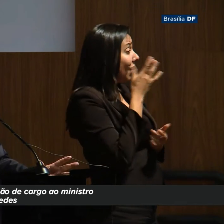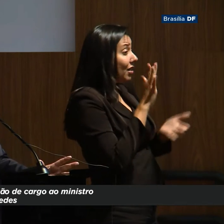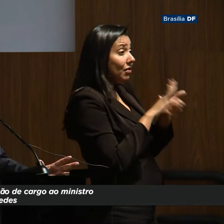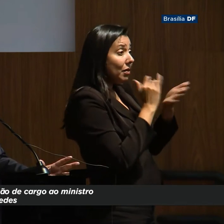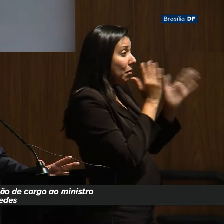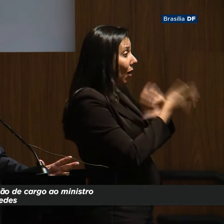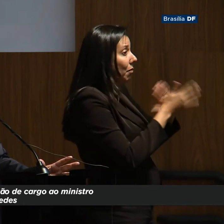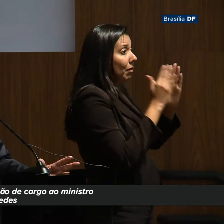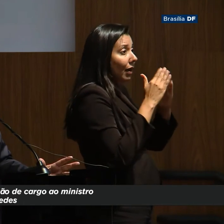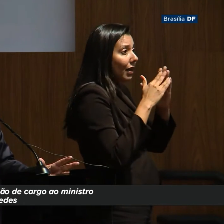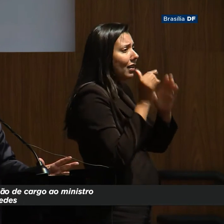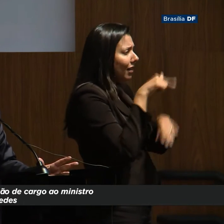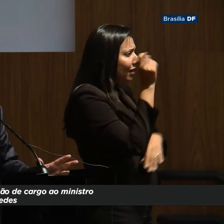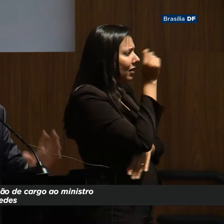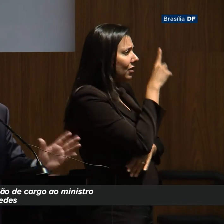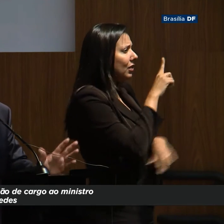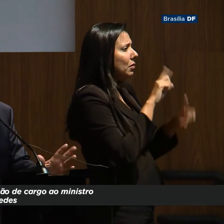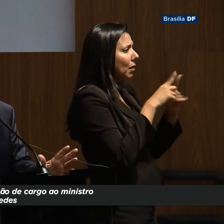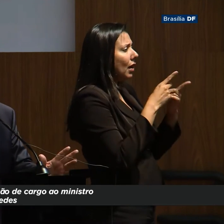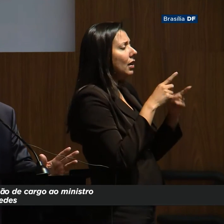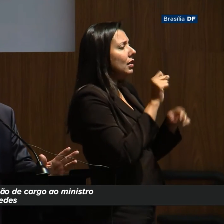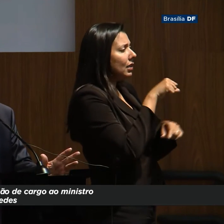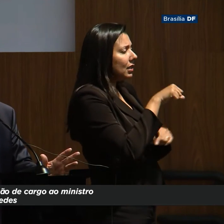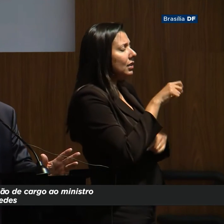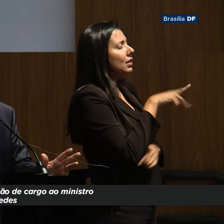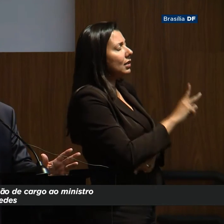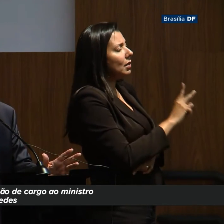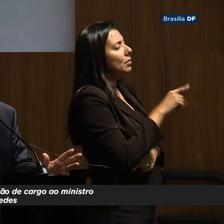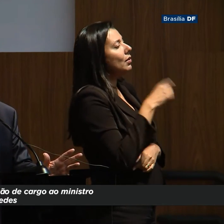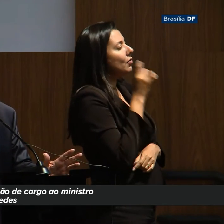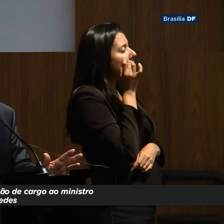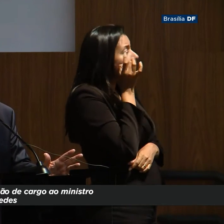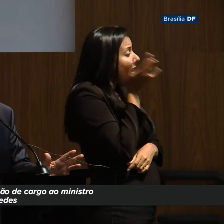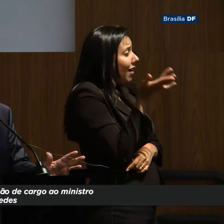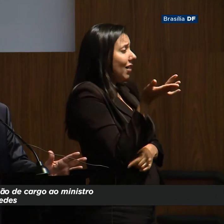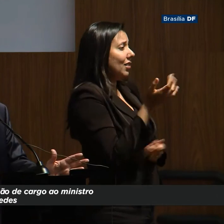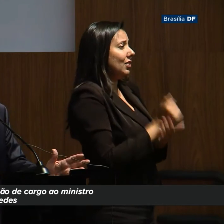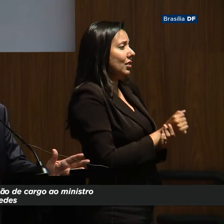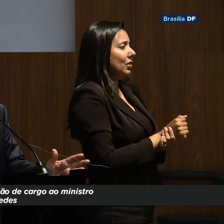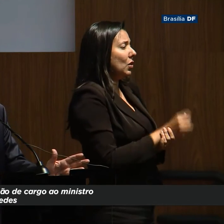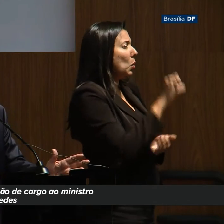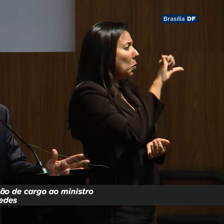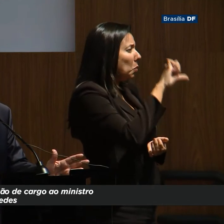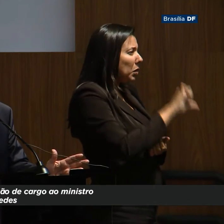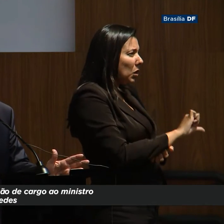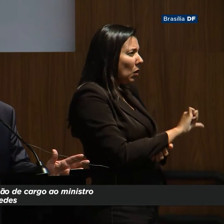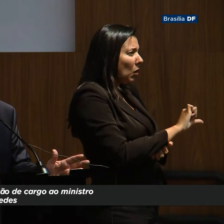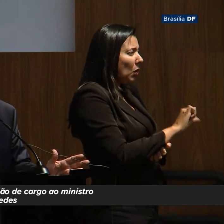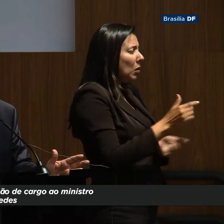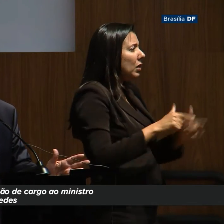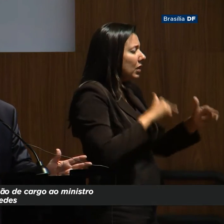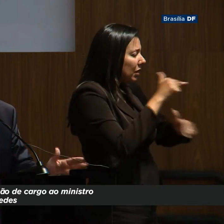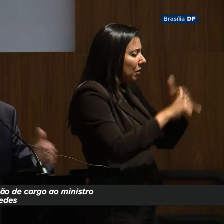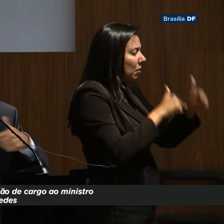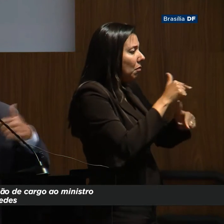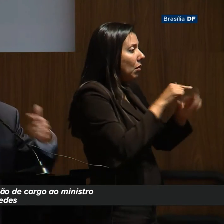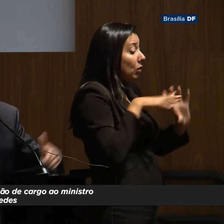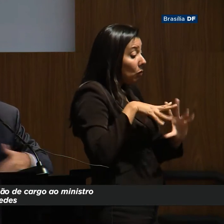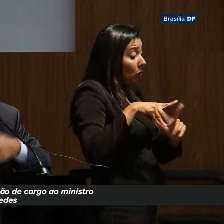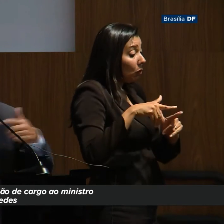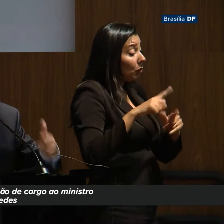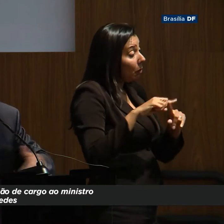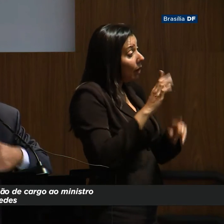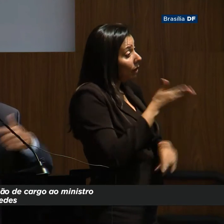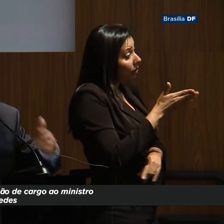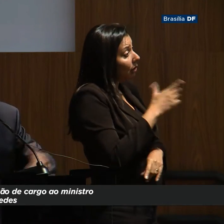Vai ser difícil, mas, no fundo, é sempre fácil. dizem que é o pior emprego do mundo. Então, já